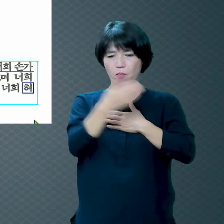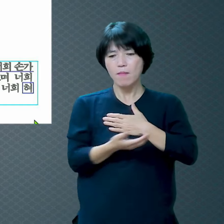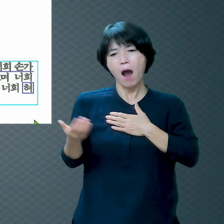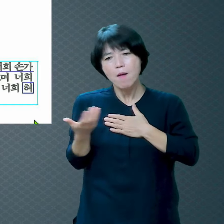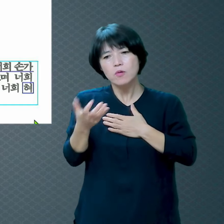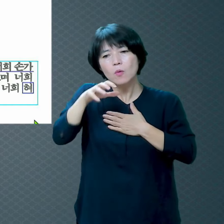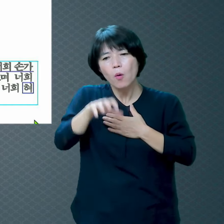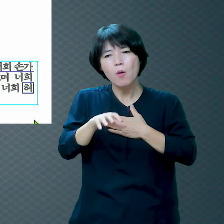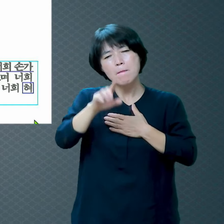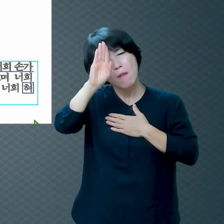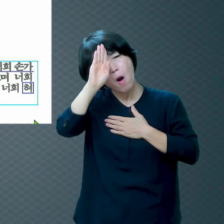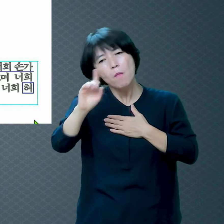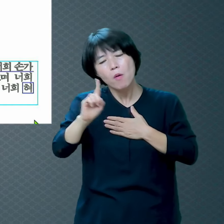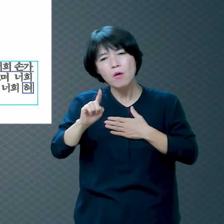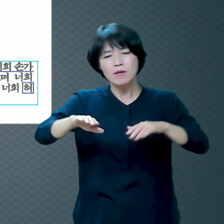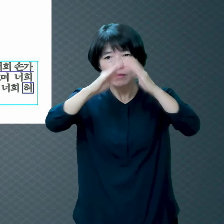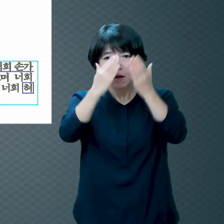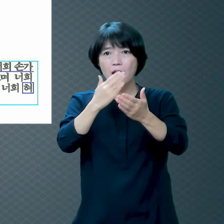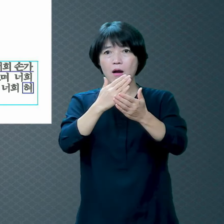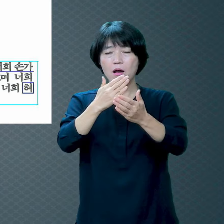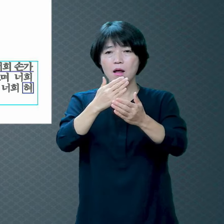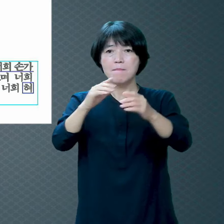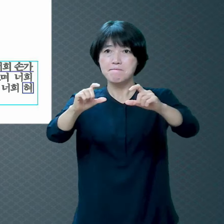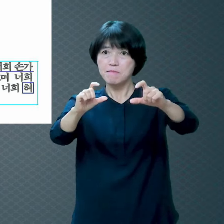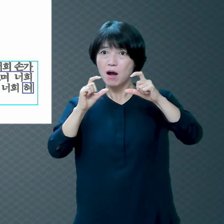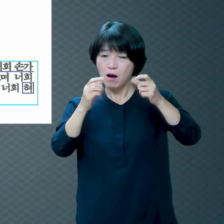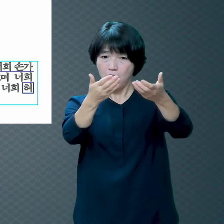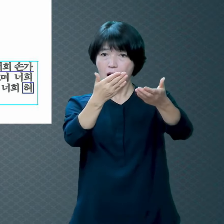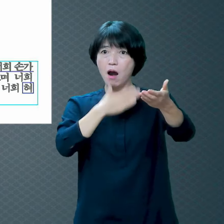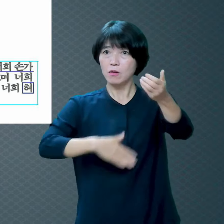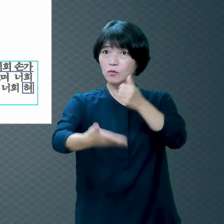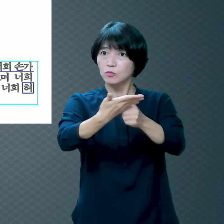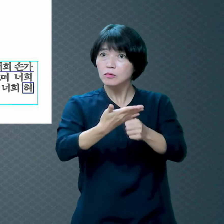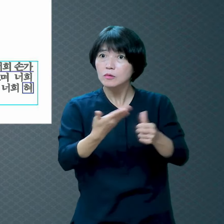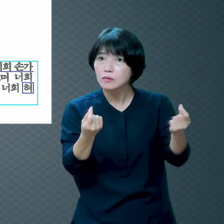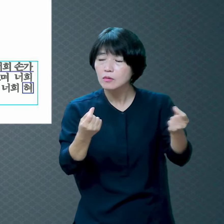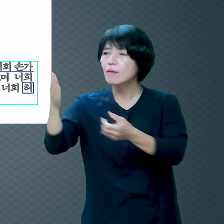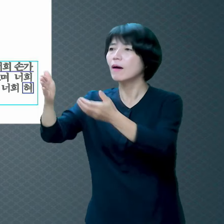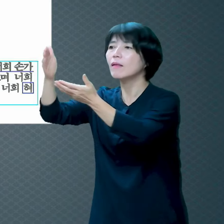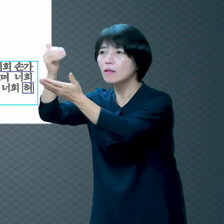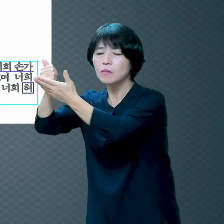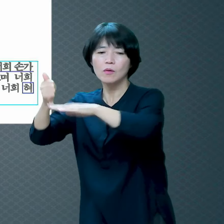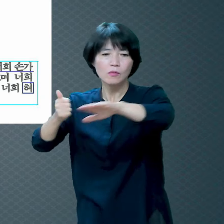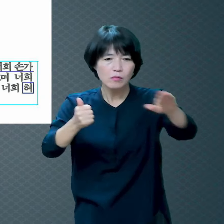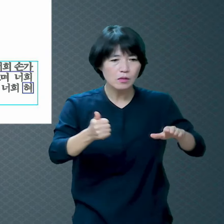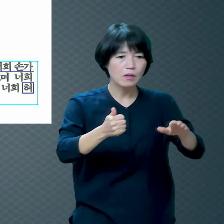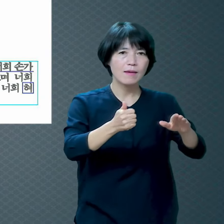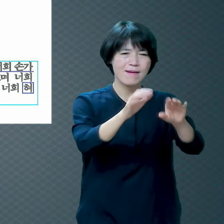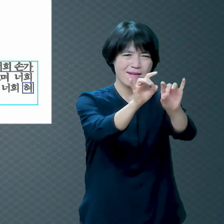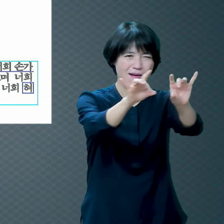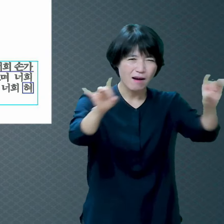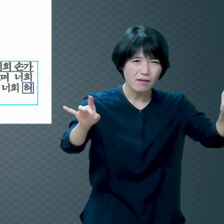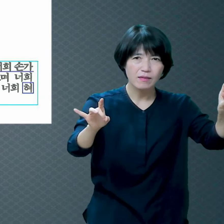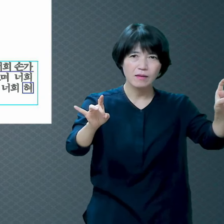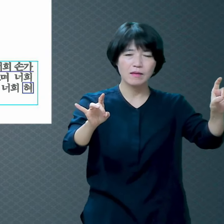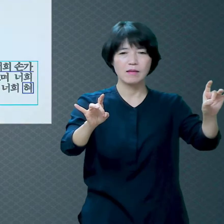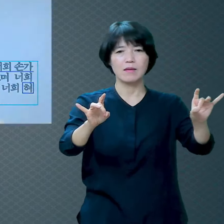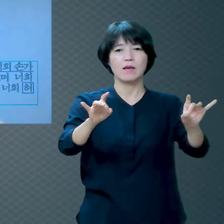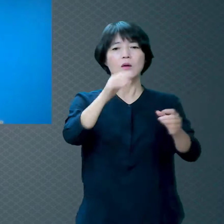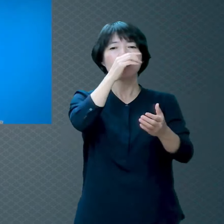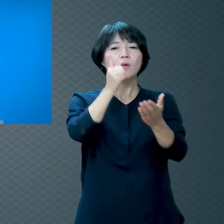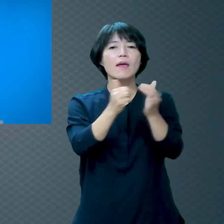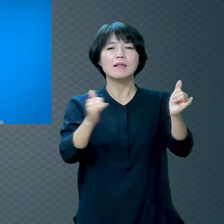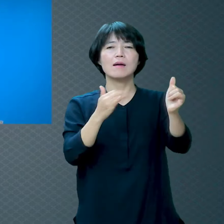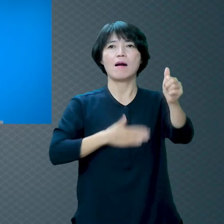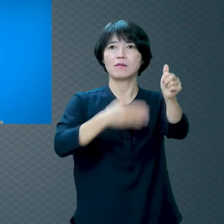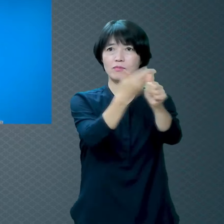거예요 먼저 우리에게 진찰 결과를 알려주시는 거예요 의사 선생님이